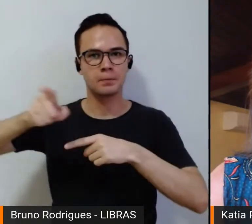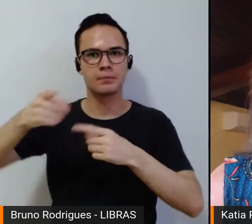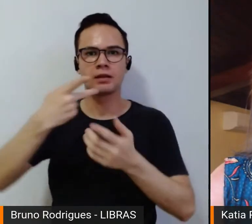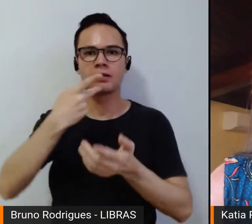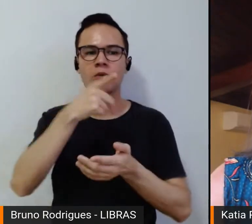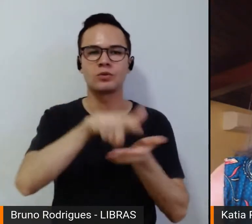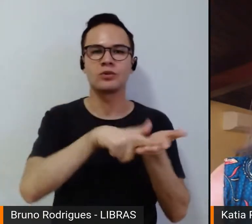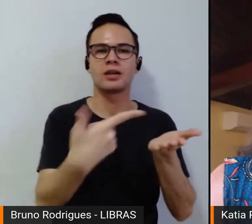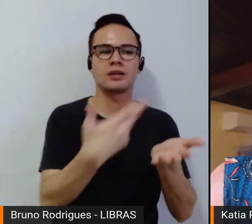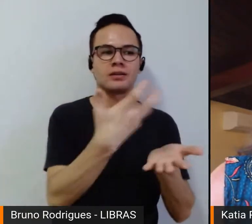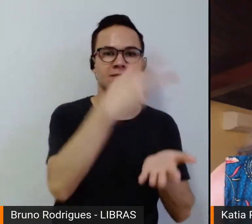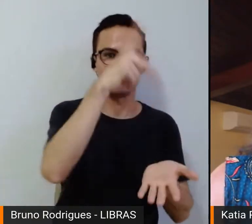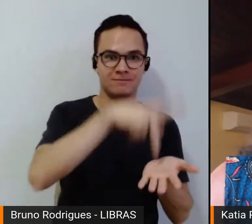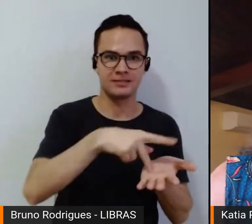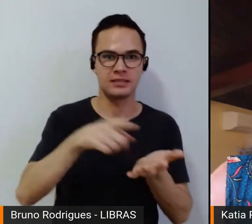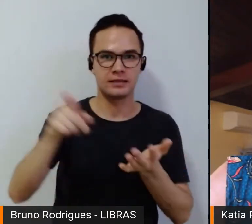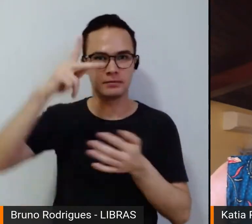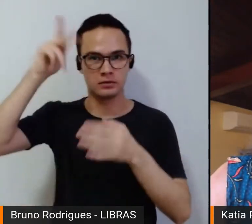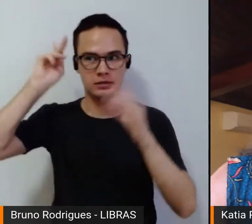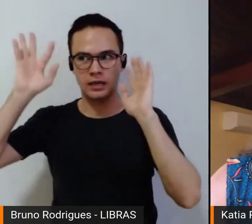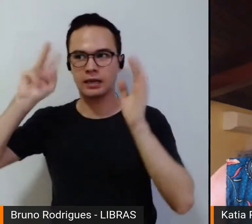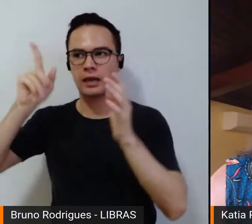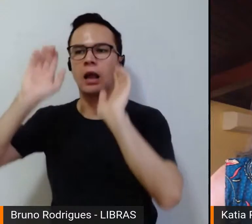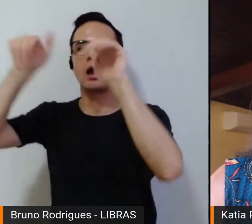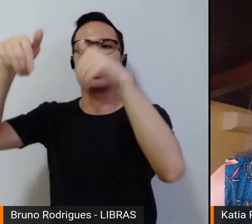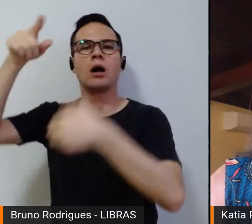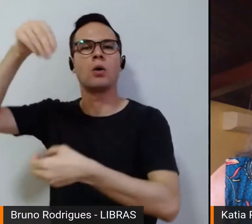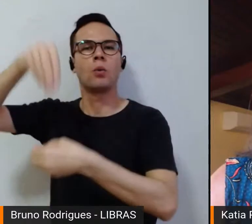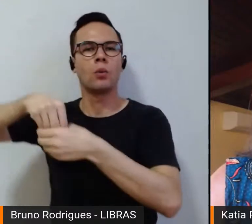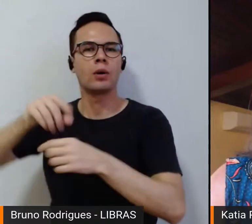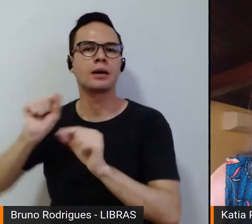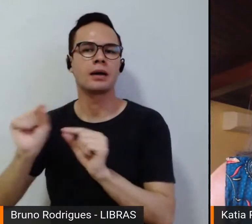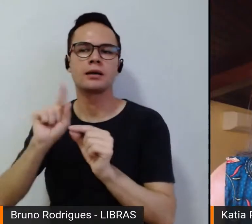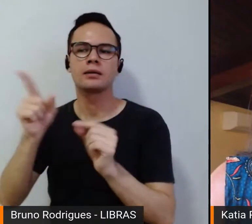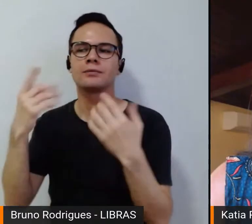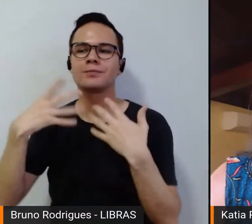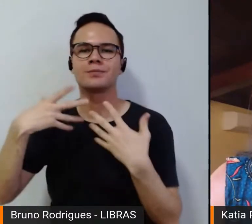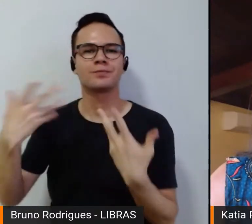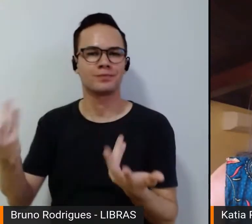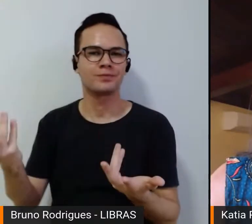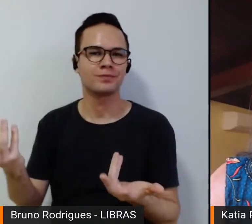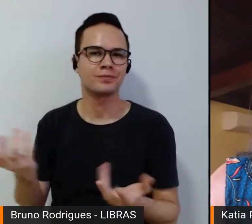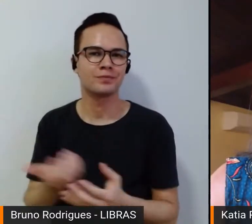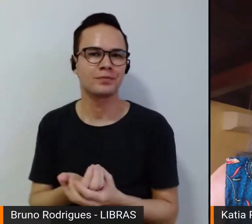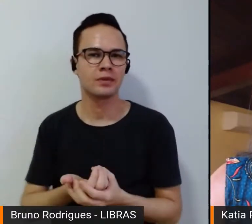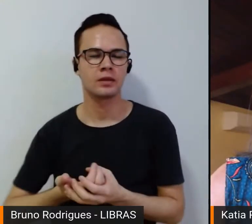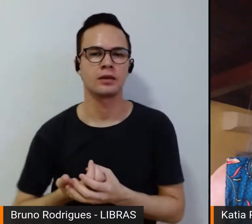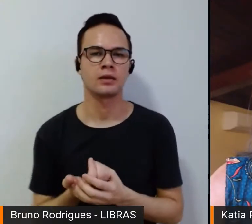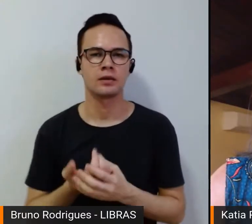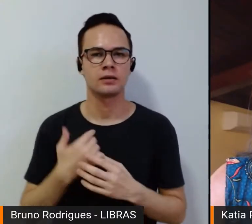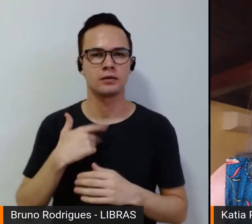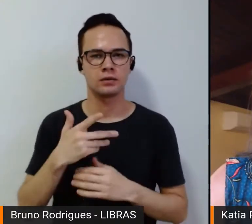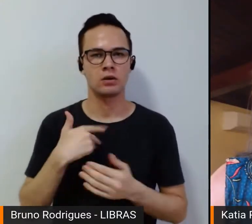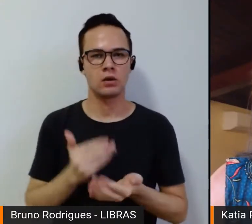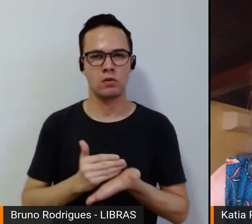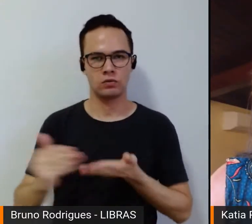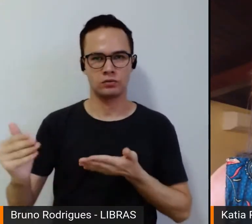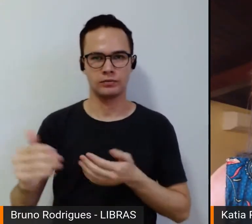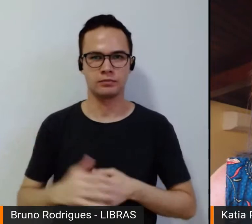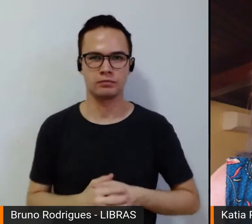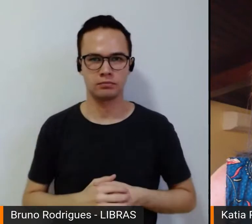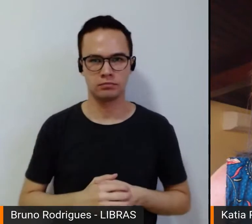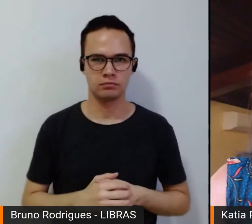e a psicologia quer a essência, a psicologia busca a alma. Então, quando eu comecei com